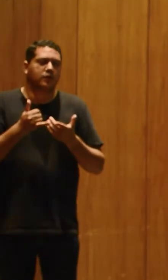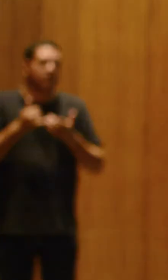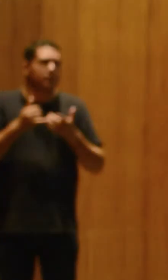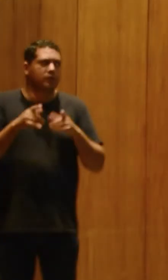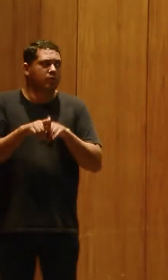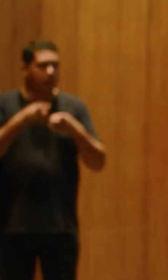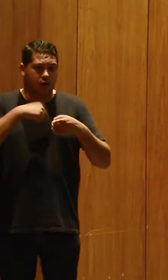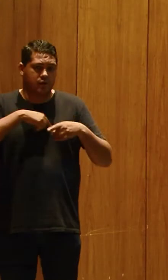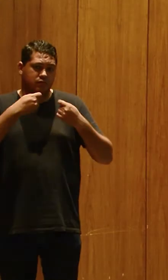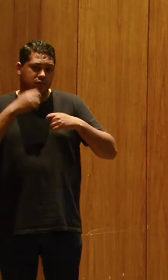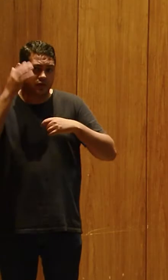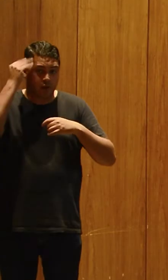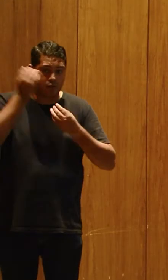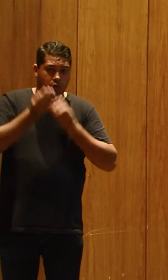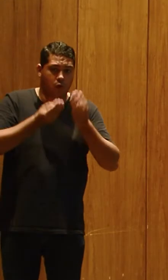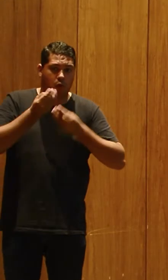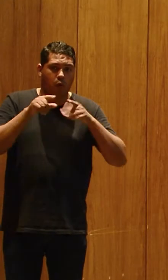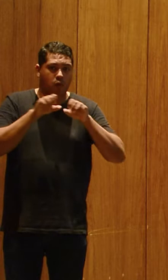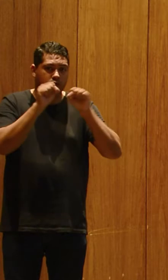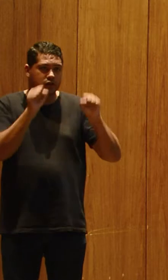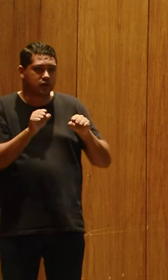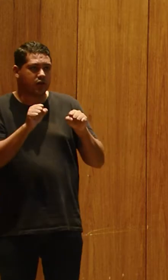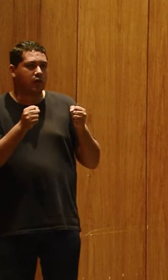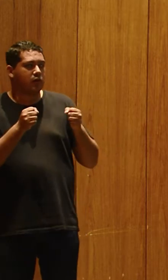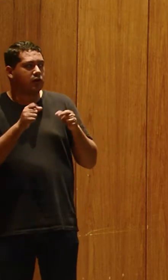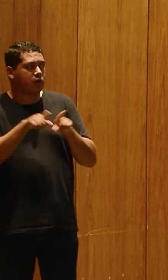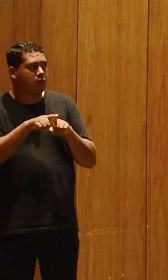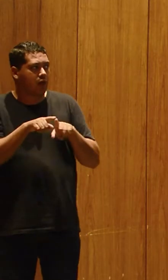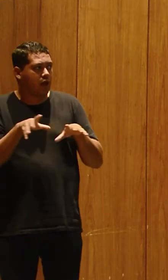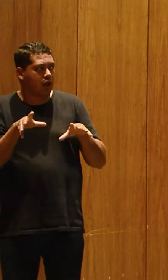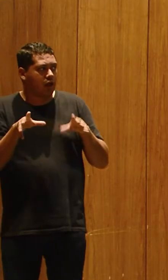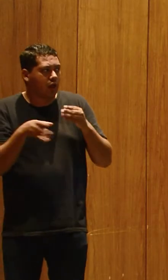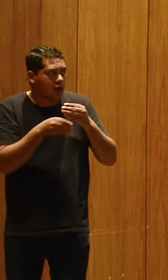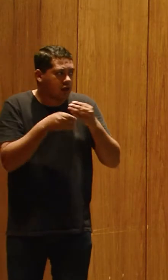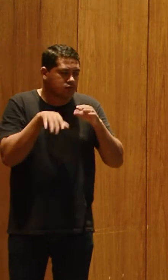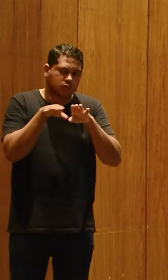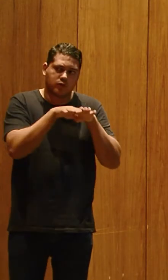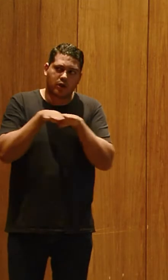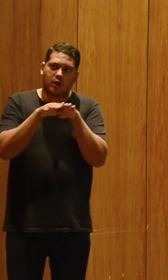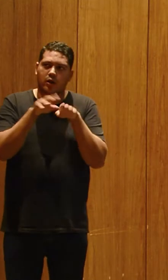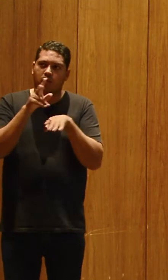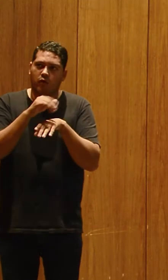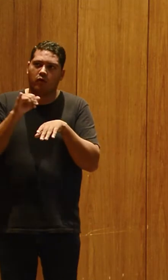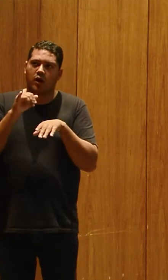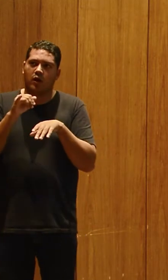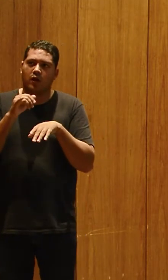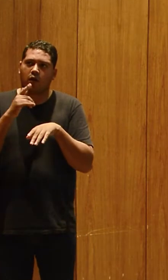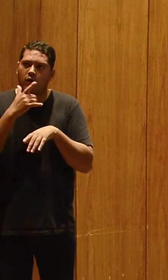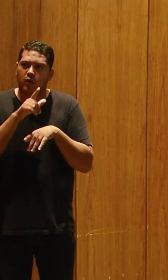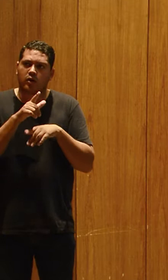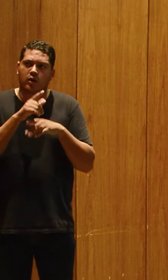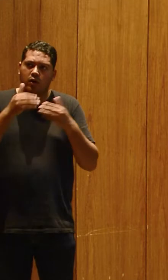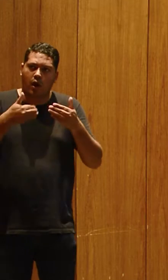e a gente precisa saber como que o sistema vestibular e o sistema de integração sensorial do equilíbrio, ele vai funcionar após